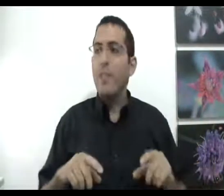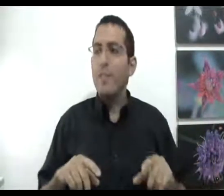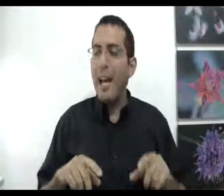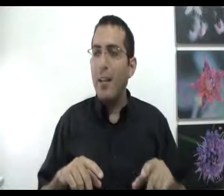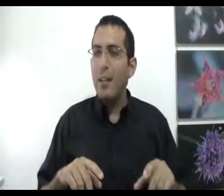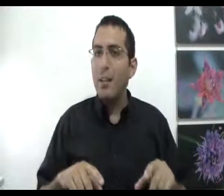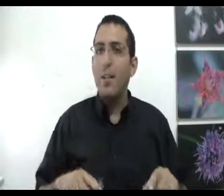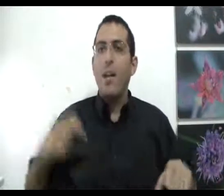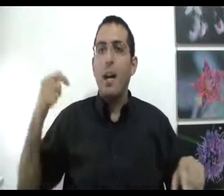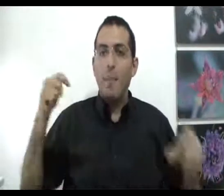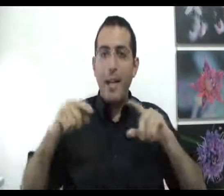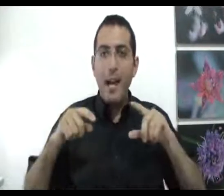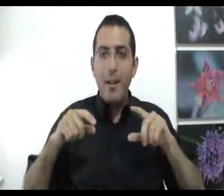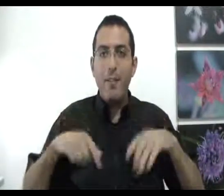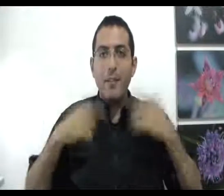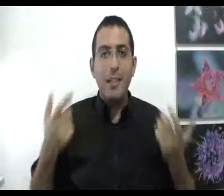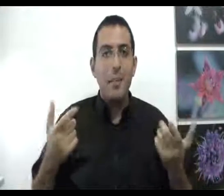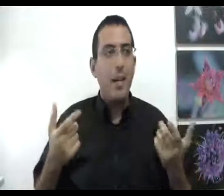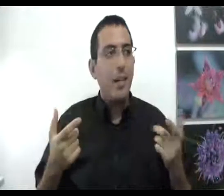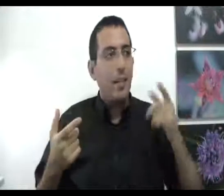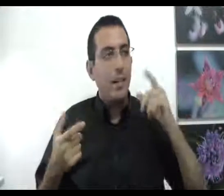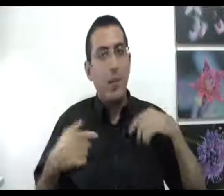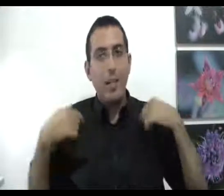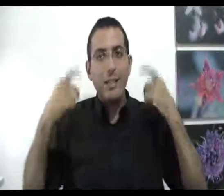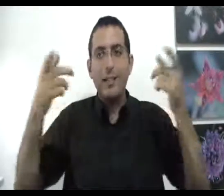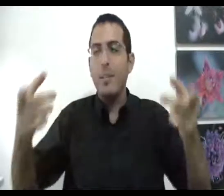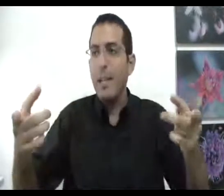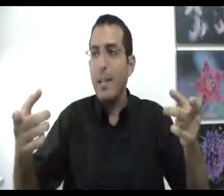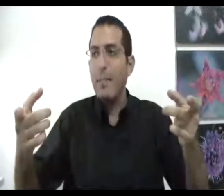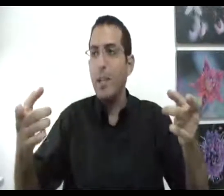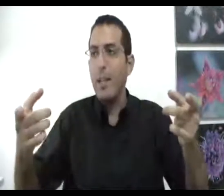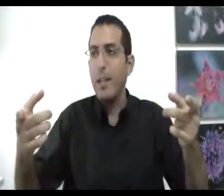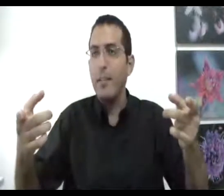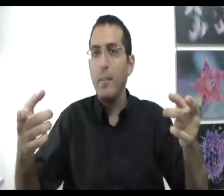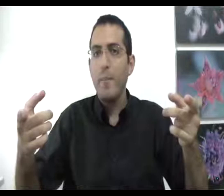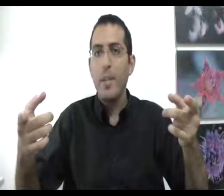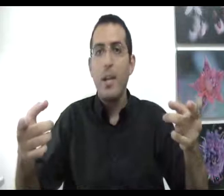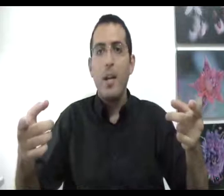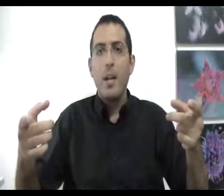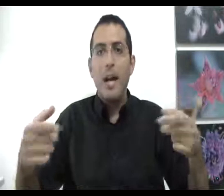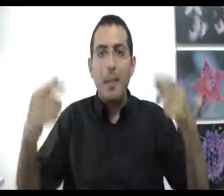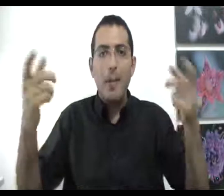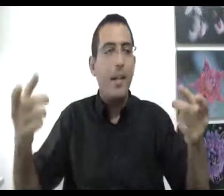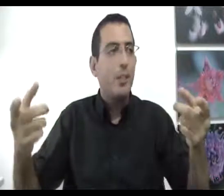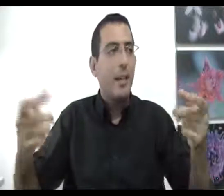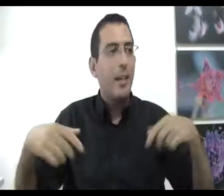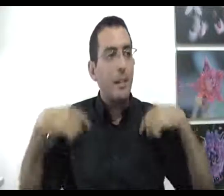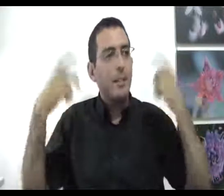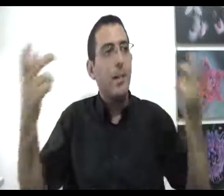נפטר הבעיה ויצאת מהחרדה כאילו הכנסת את עצמך לנעליים של החרד האדם החרד שבא לך הכנס את עצמך